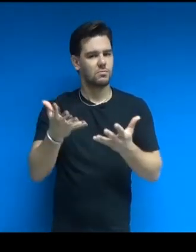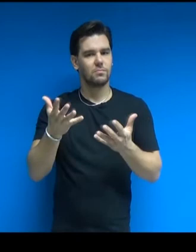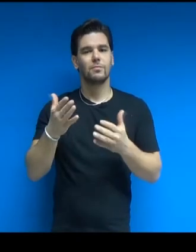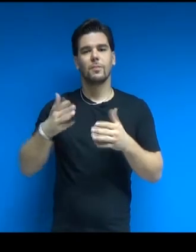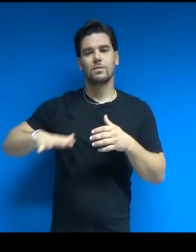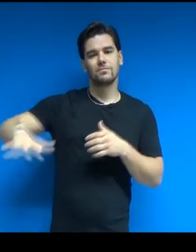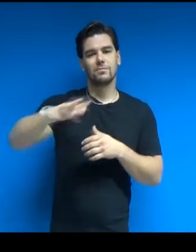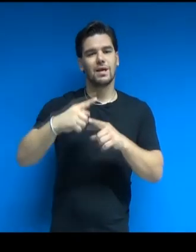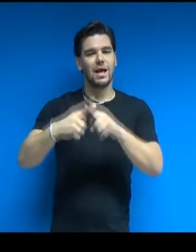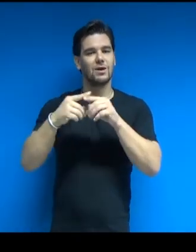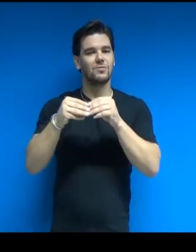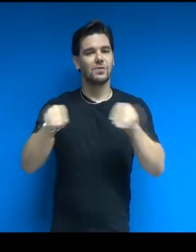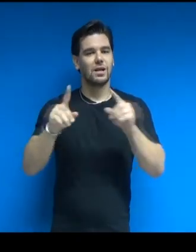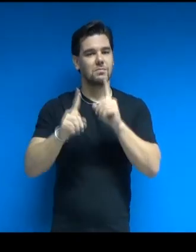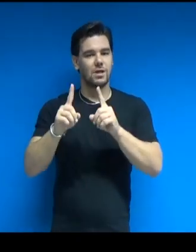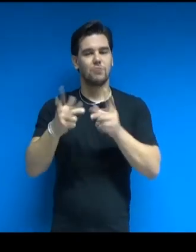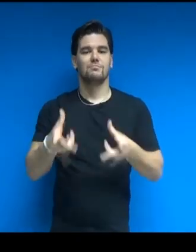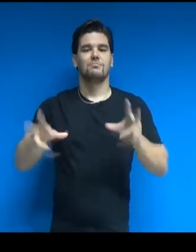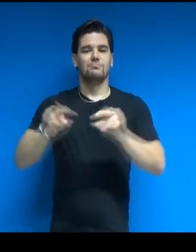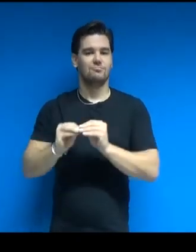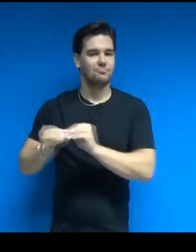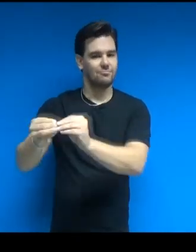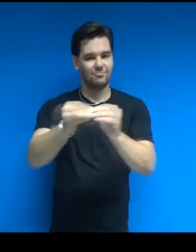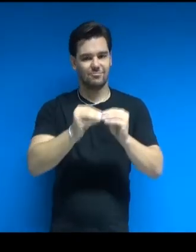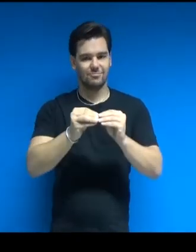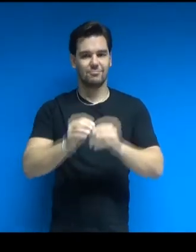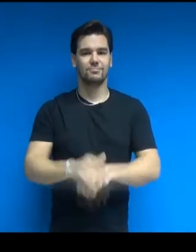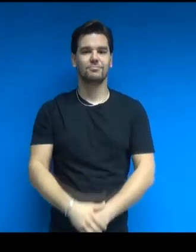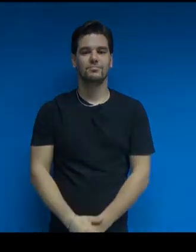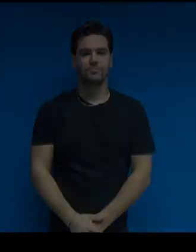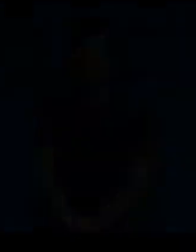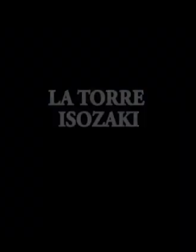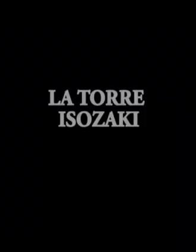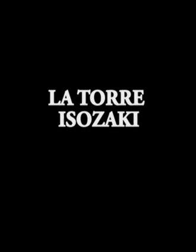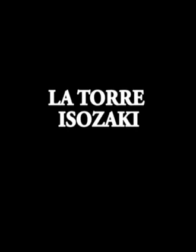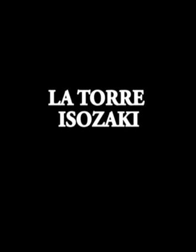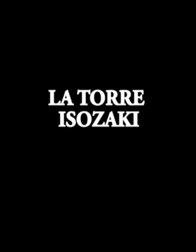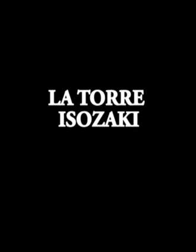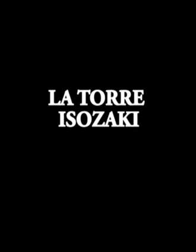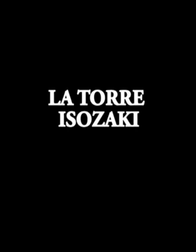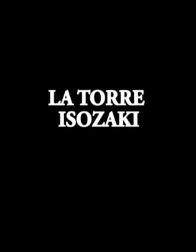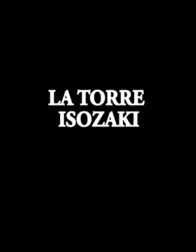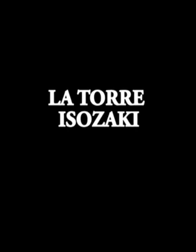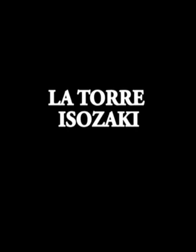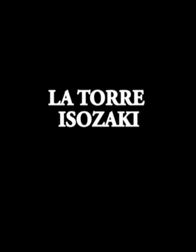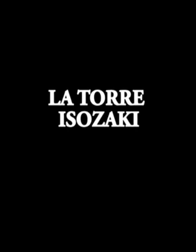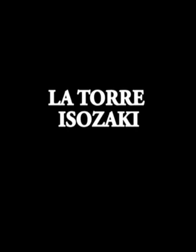City Life, nato con lo scopo di riqualificare la zona dell'ex fiera di Milano.